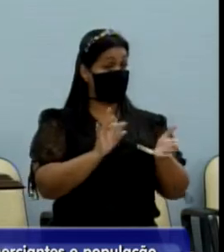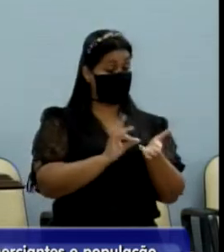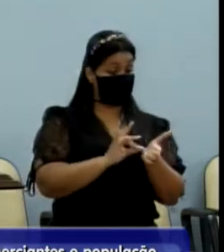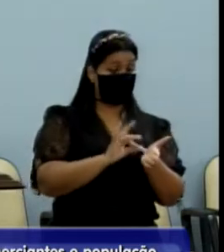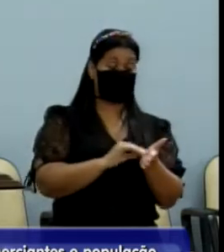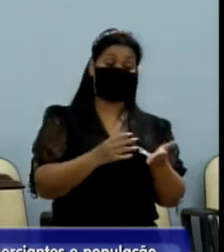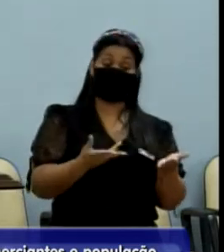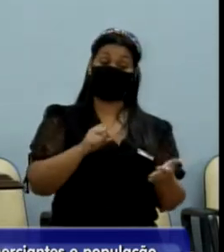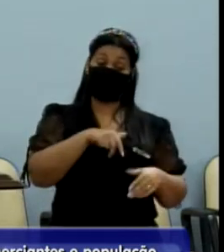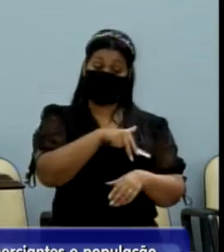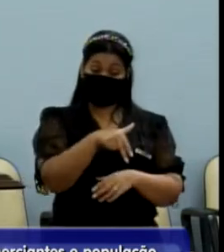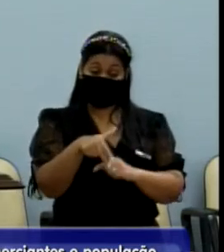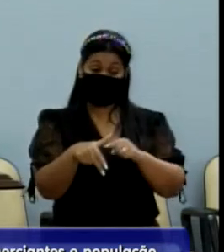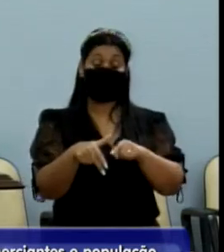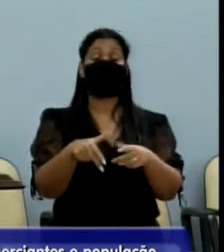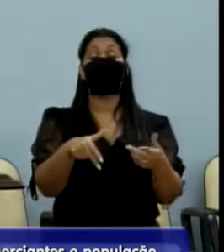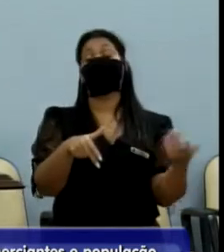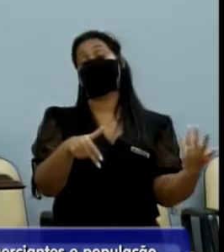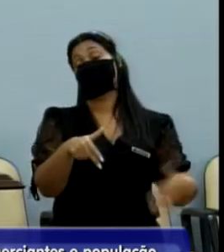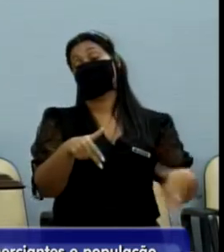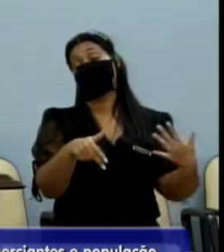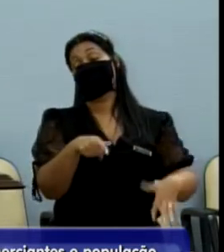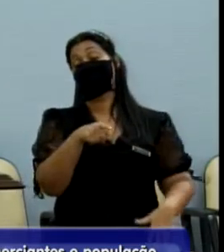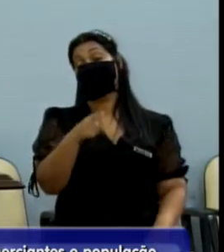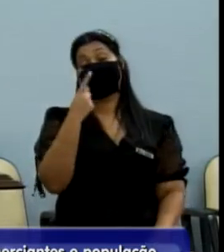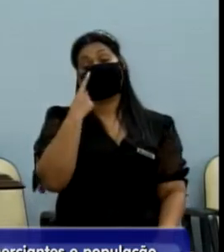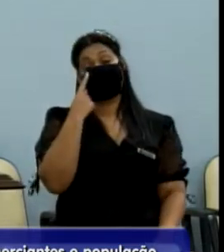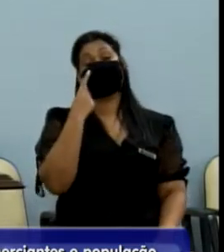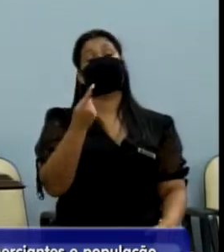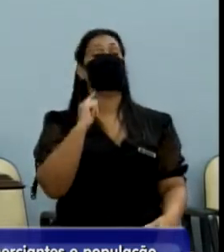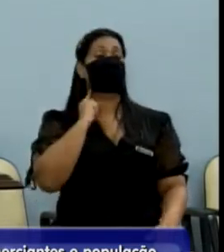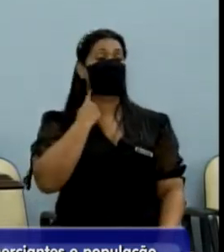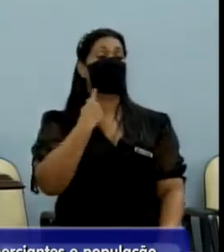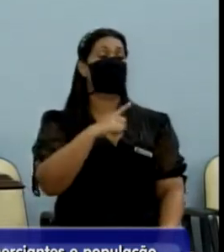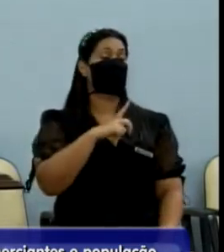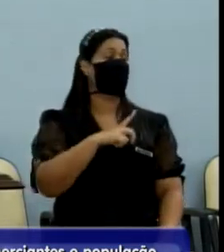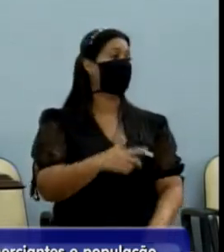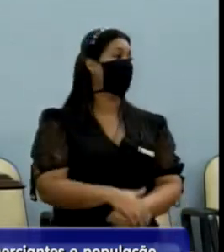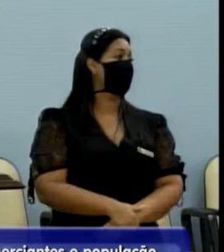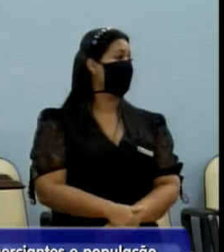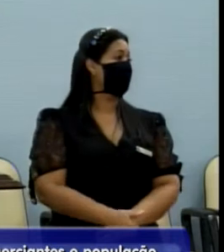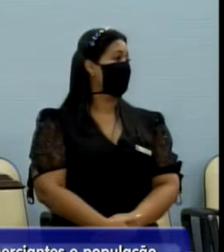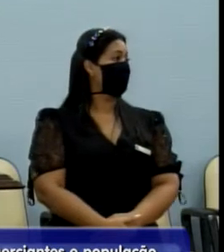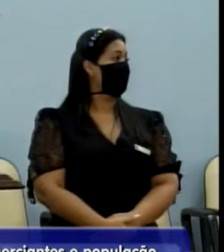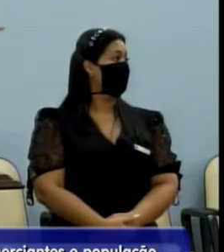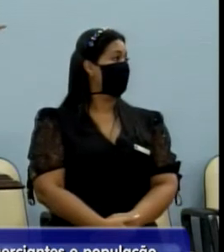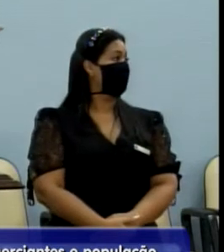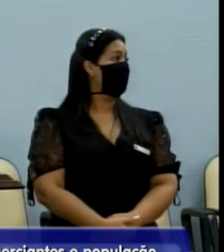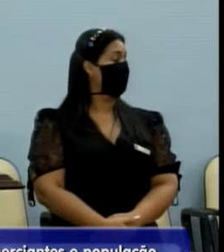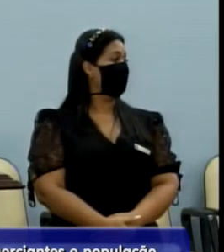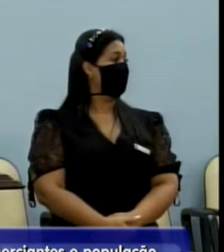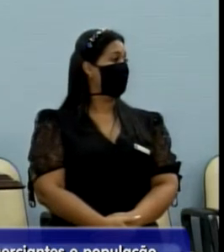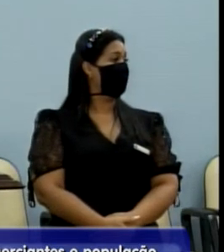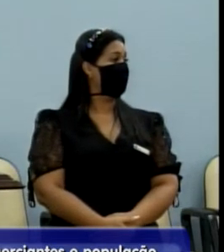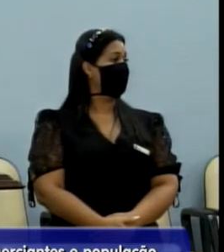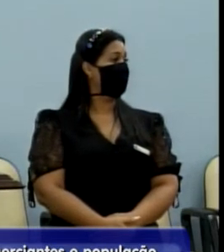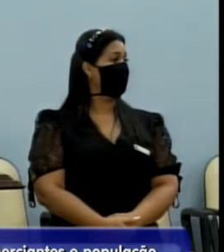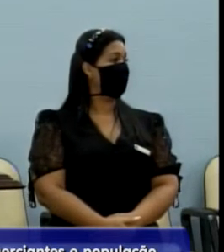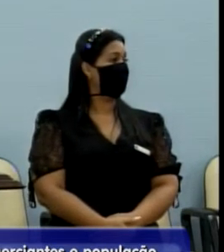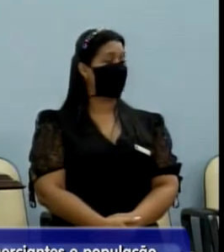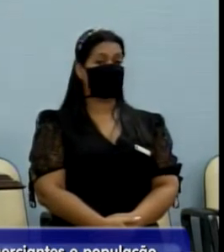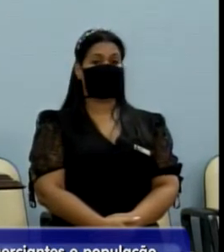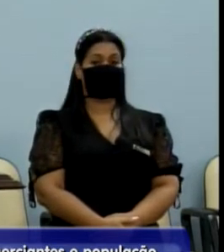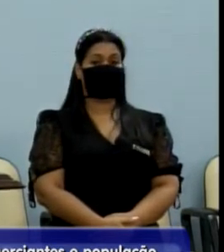verdade, se o senhor andar meia hora na cidade, vai ver como que está sujo. Agora, aí, uma lei aí. Faz favor. Agora.